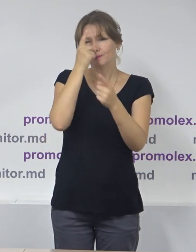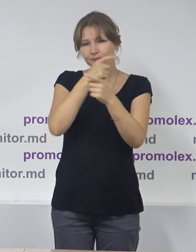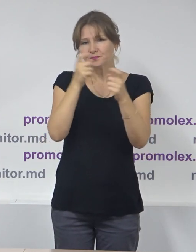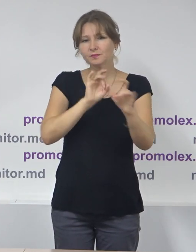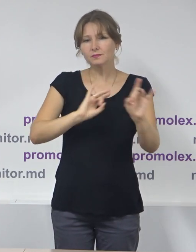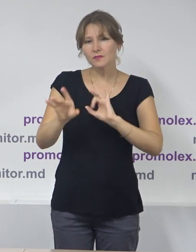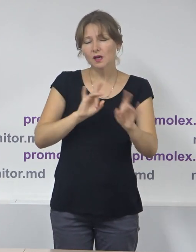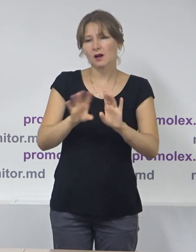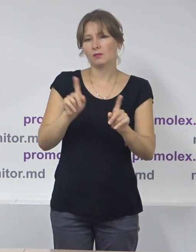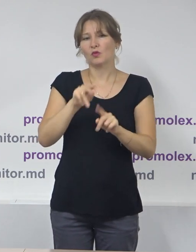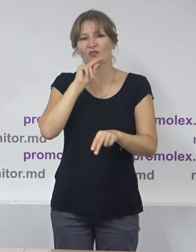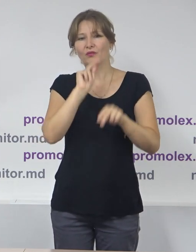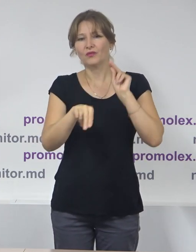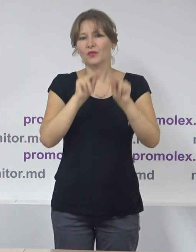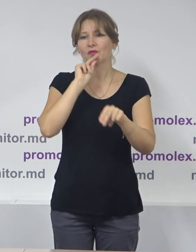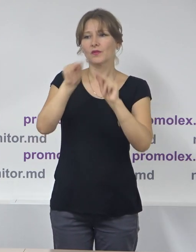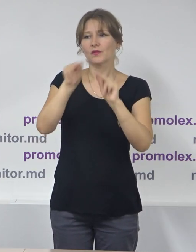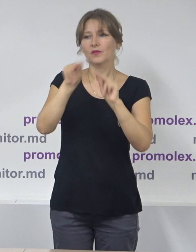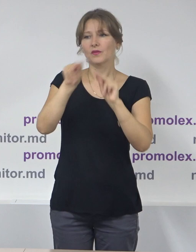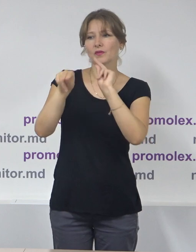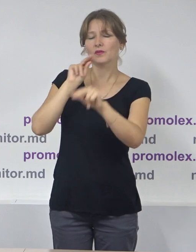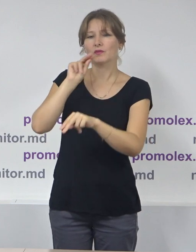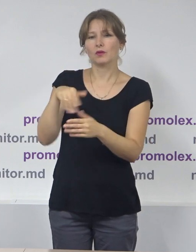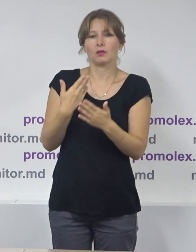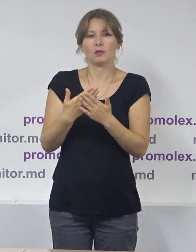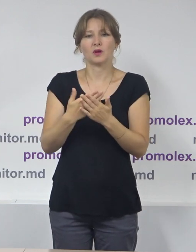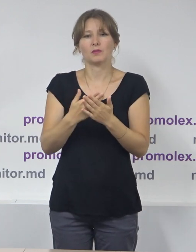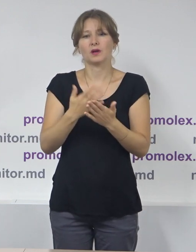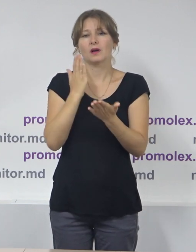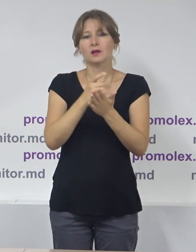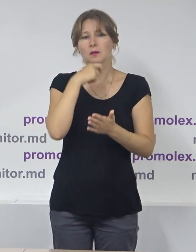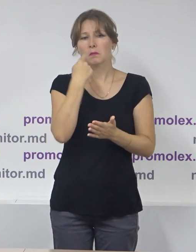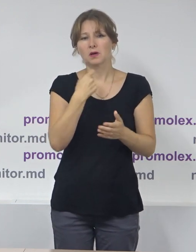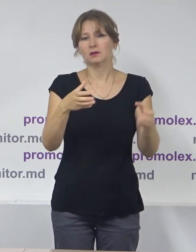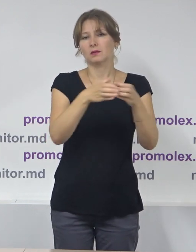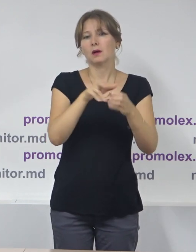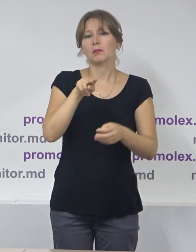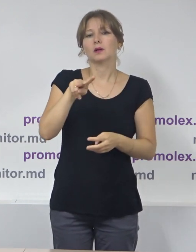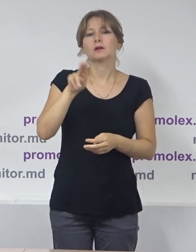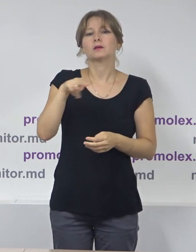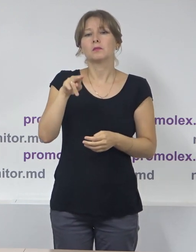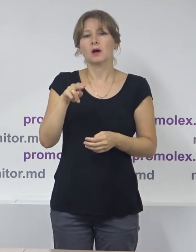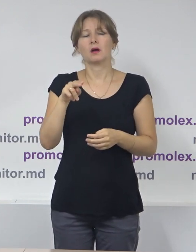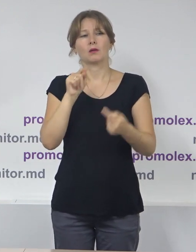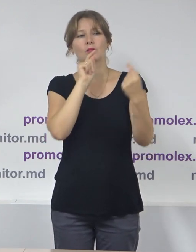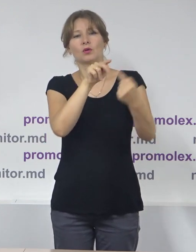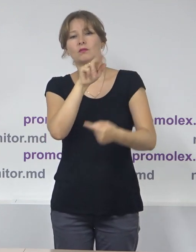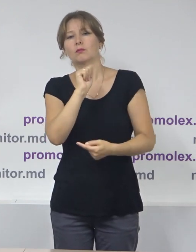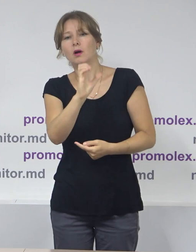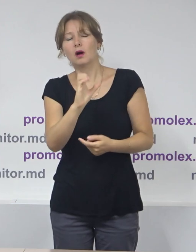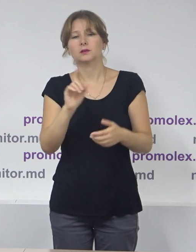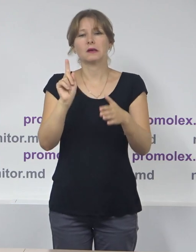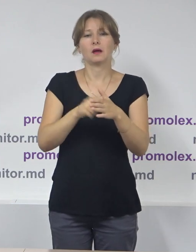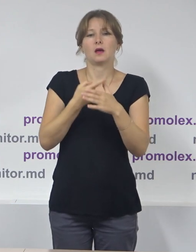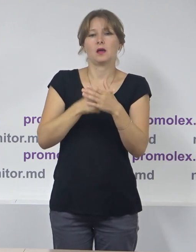alegerilor locali. Este vorba de acuzații, spre exemplu, din partea unor partidii, precum PLEDME, în adresă PAS, sau